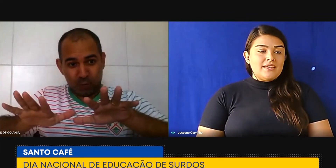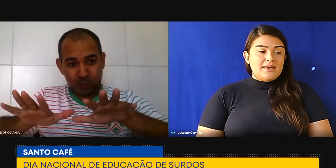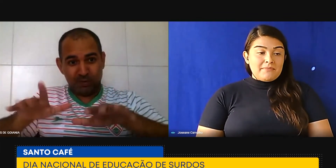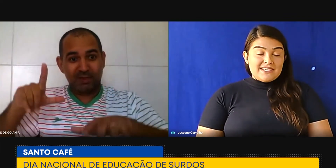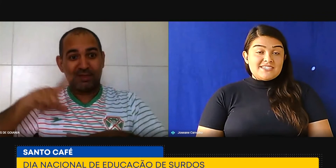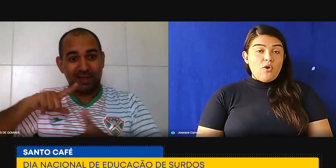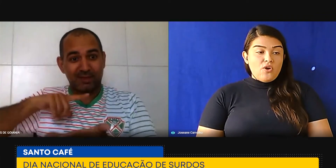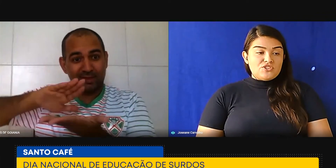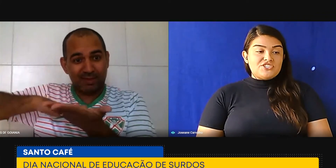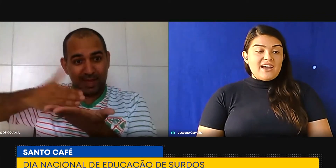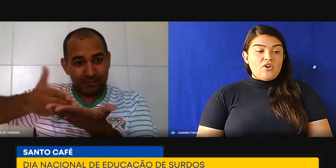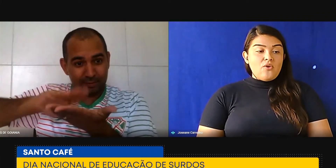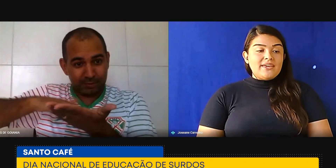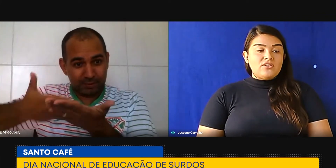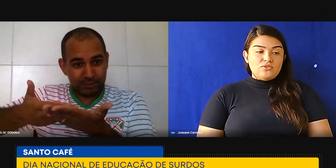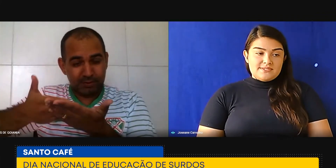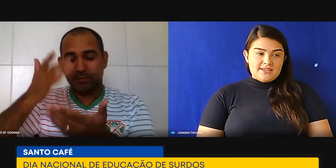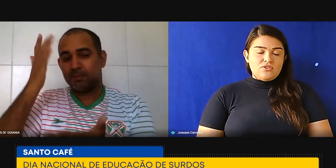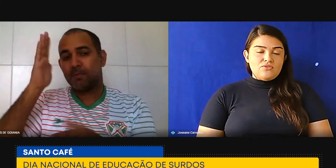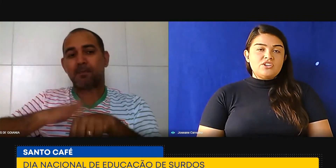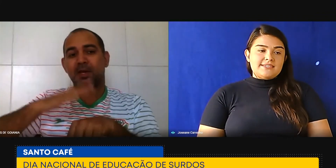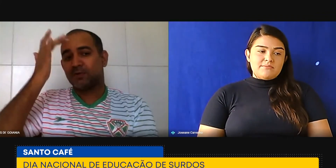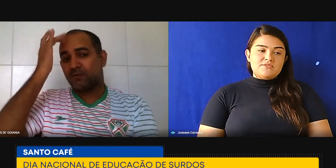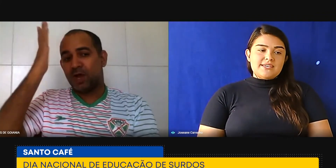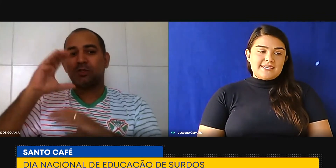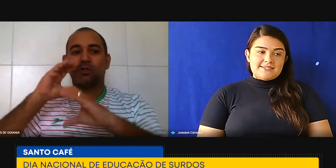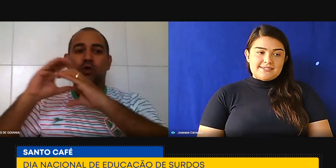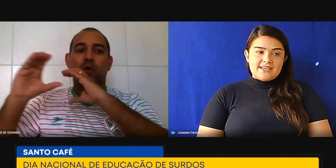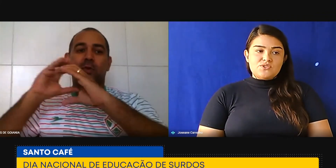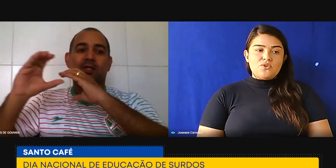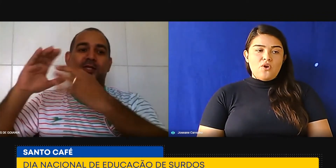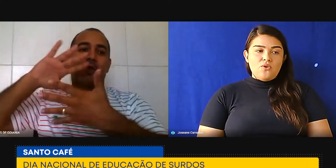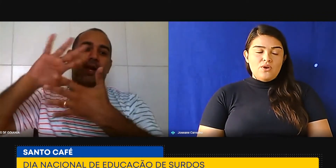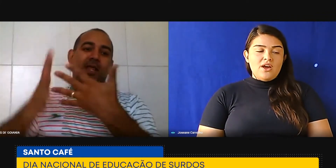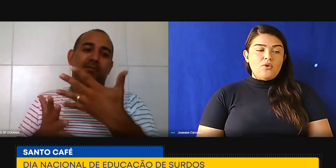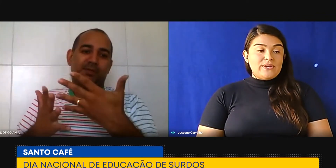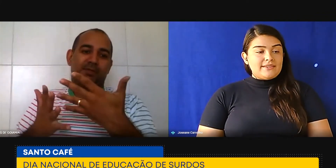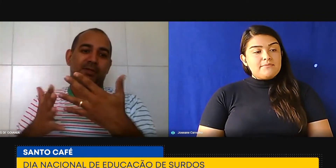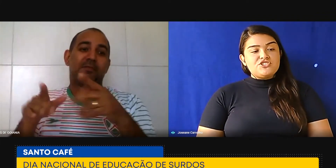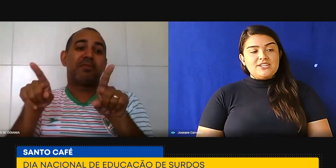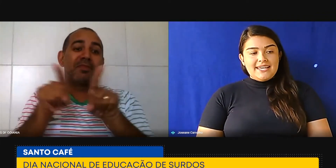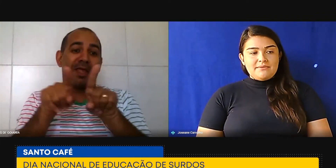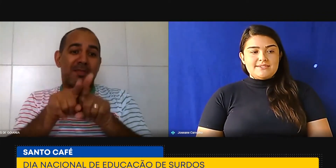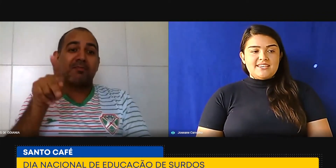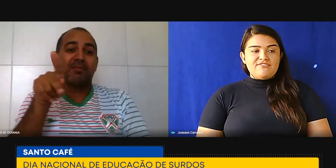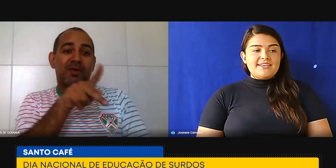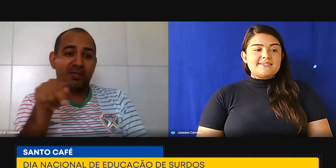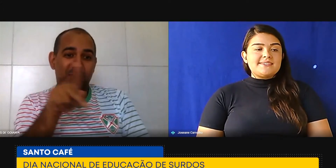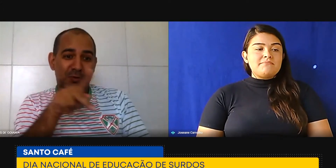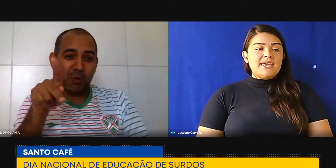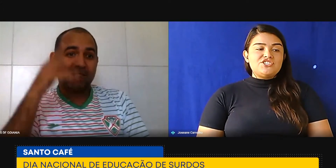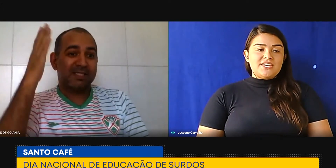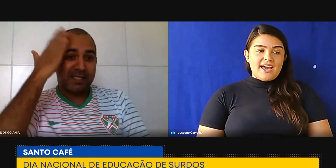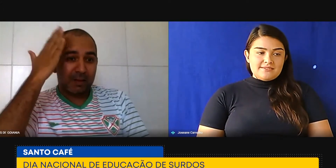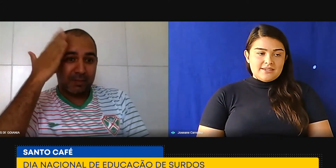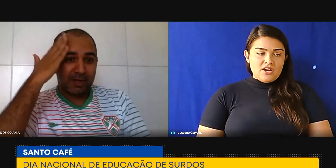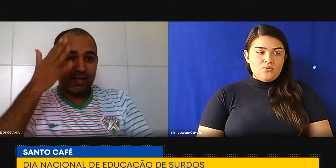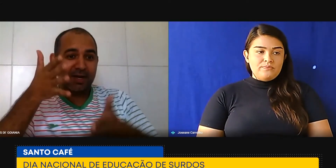Mas hoje, já com a inclusão, nós temos esse acesso com o intérprete de Libras, que faz essa mediação